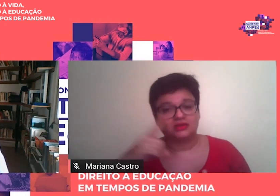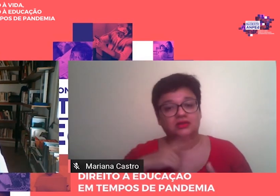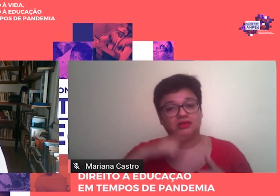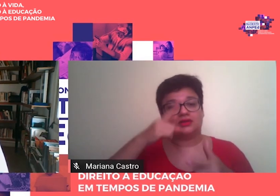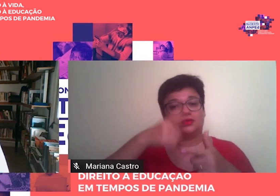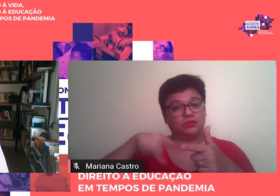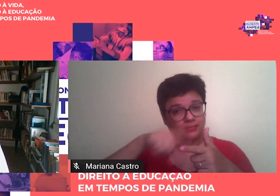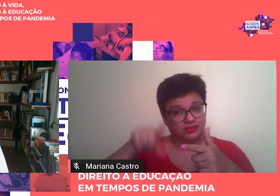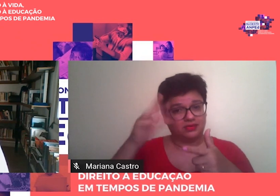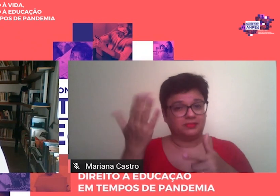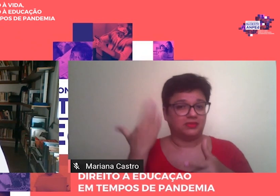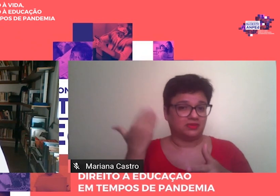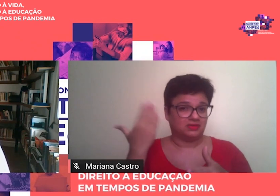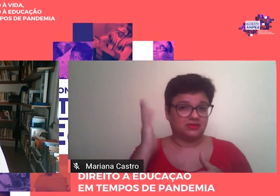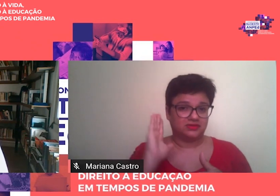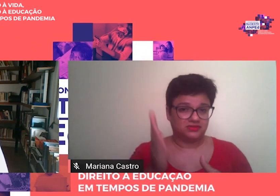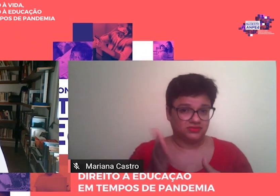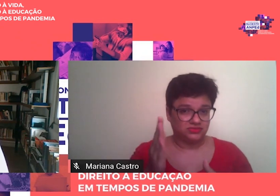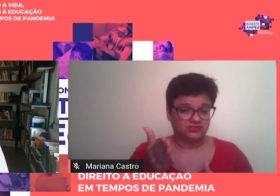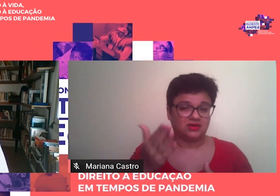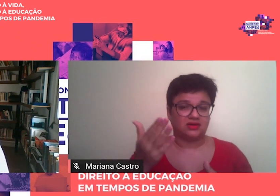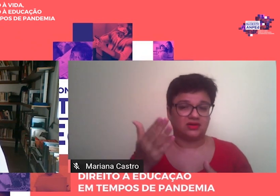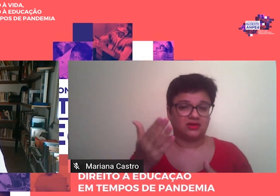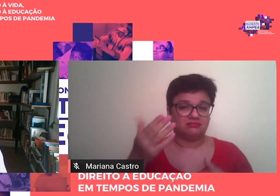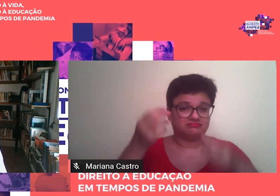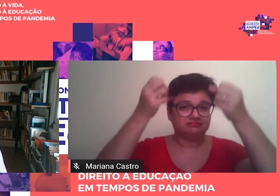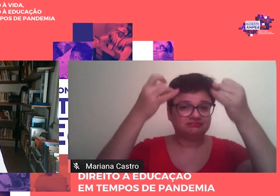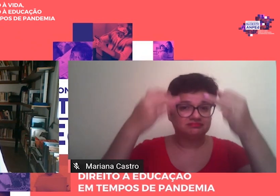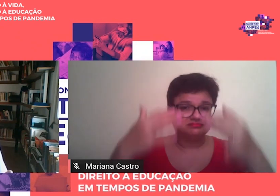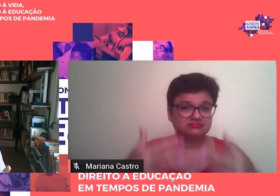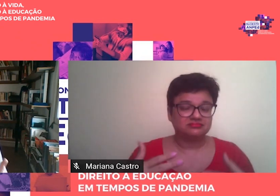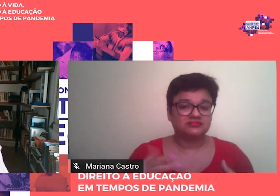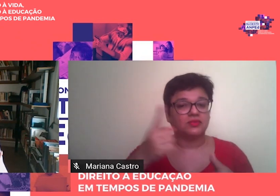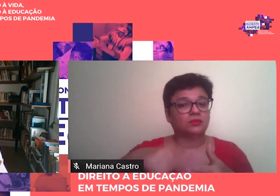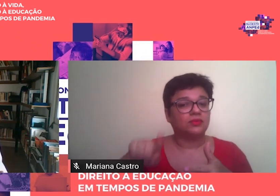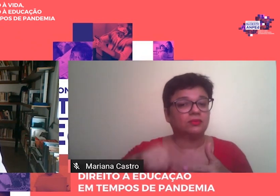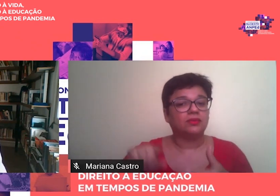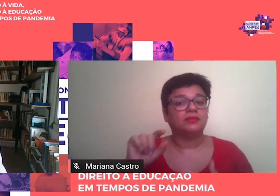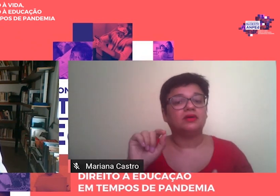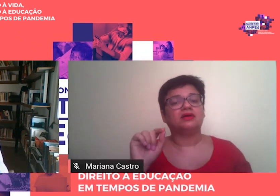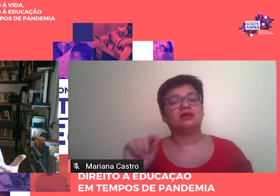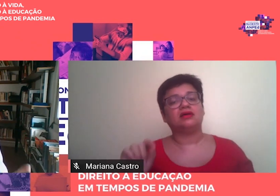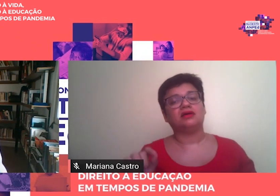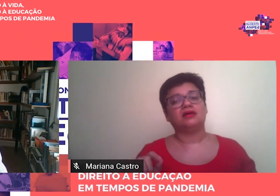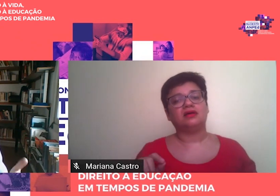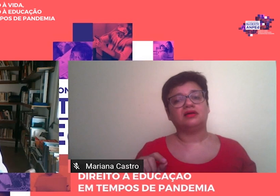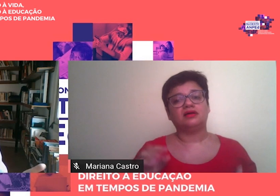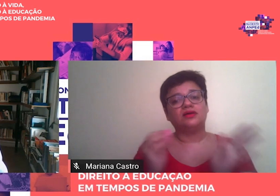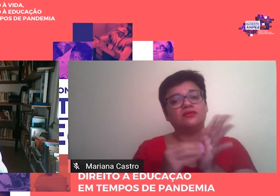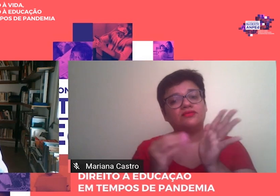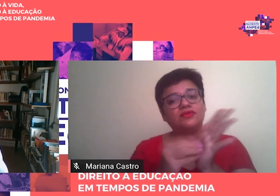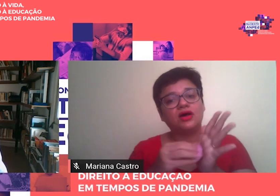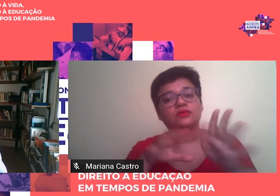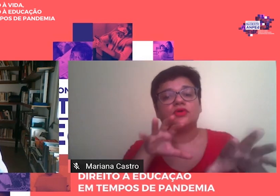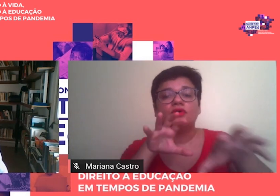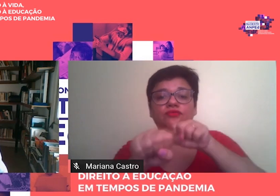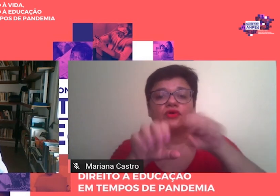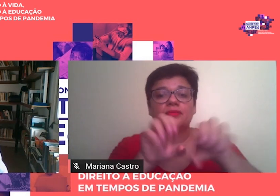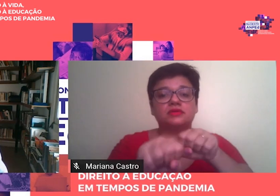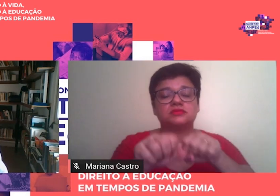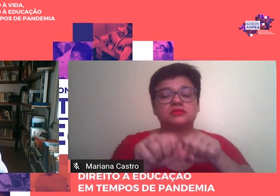que eu já tenho abordado em outras circunstâncias, que é o problema da precariedade da formação dos nossos